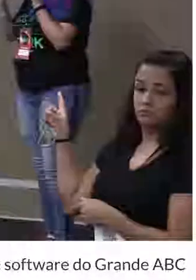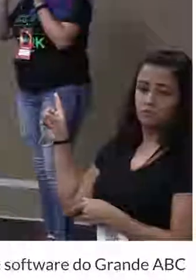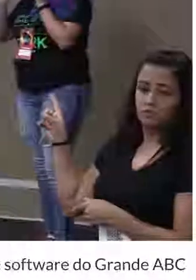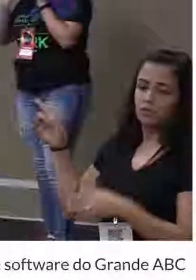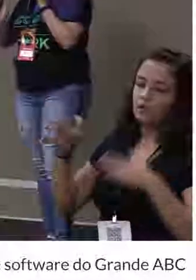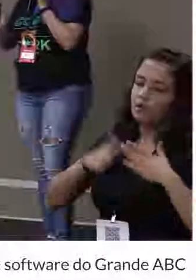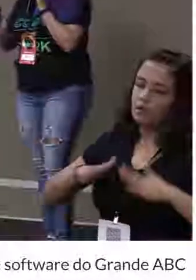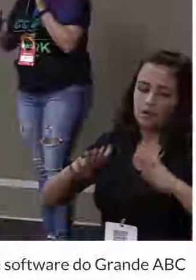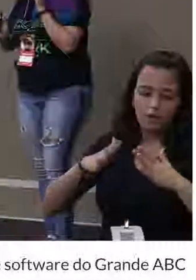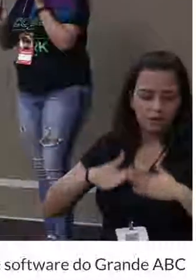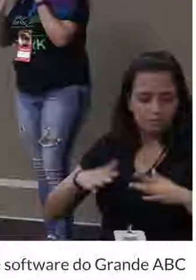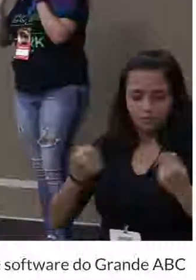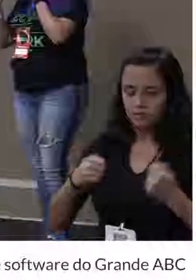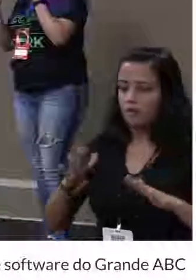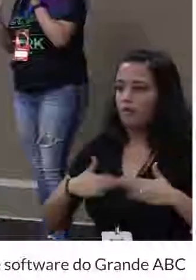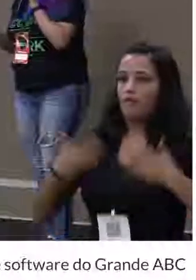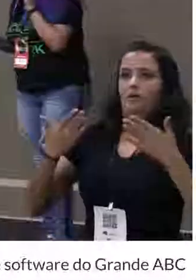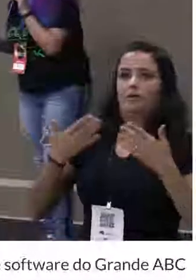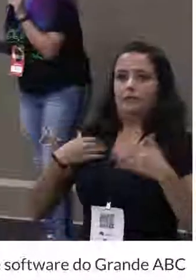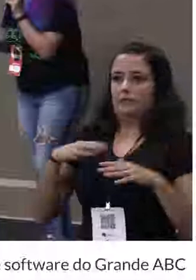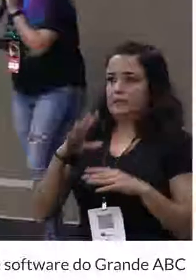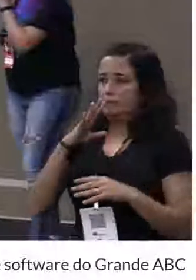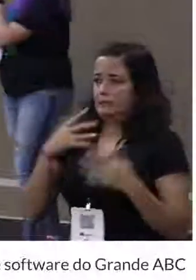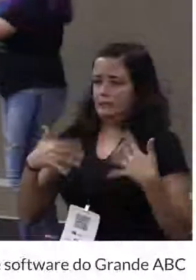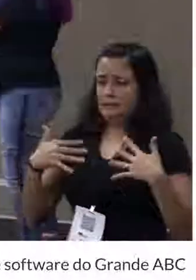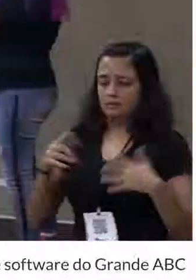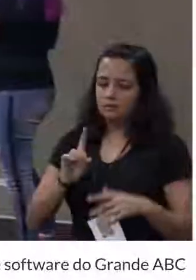Calma, não se assustem, que eu vou explicar.